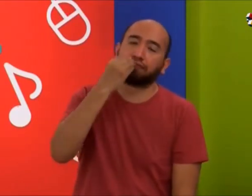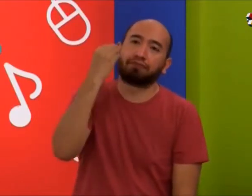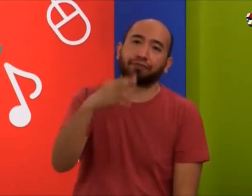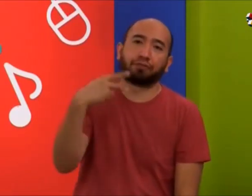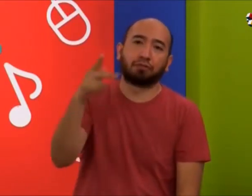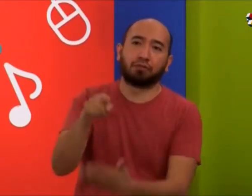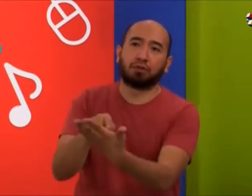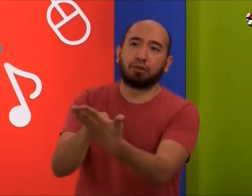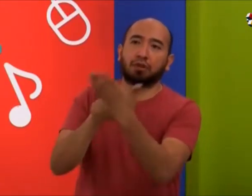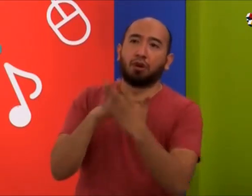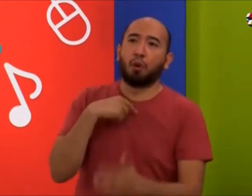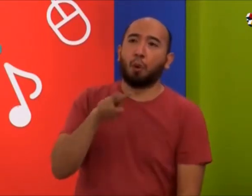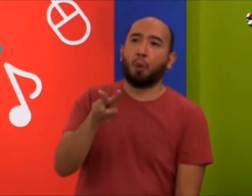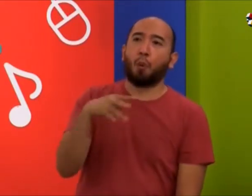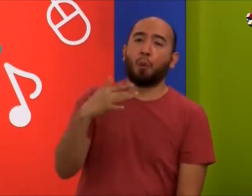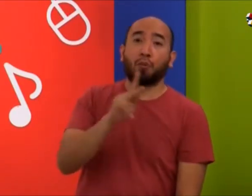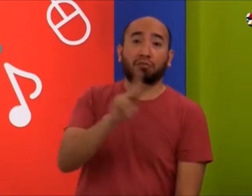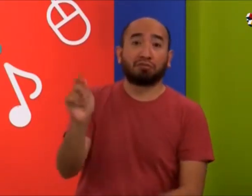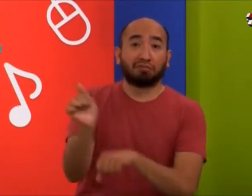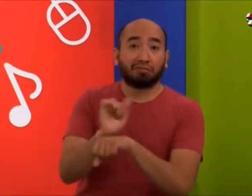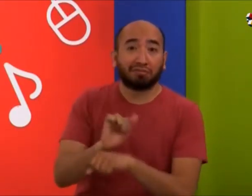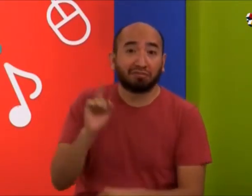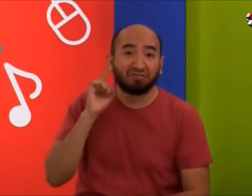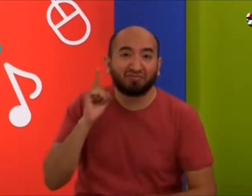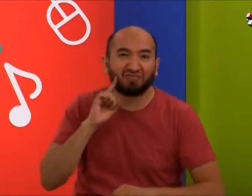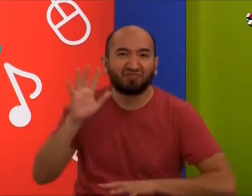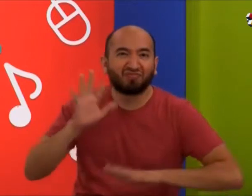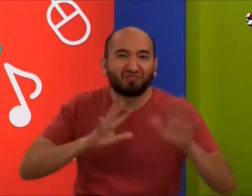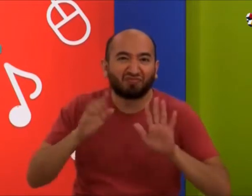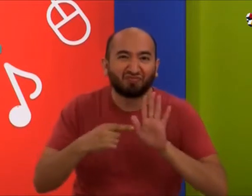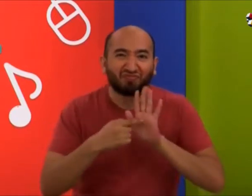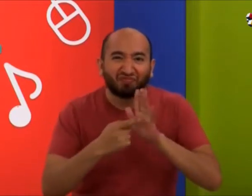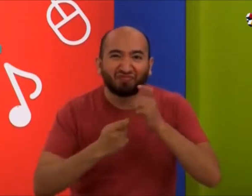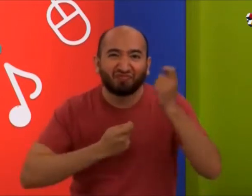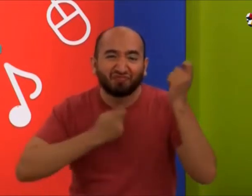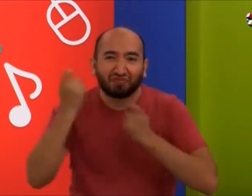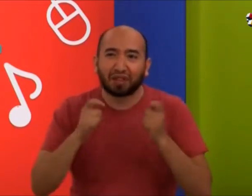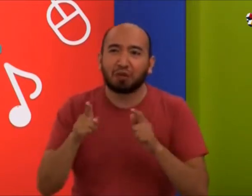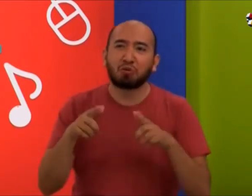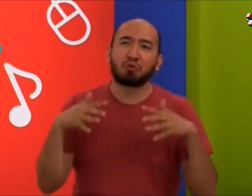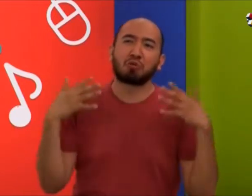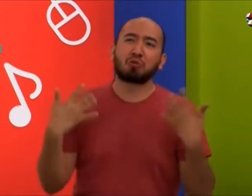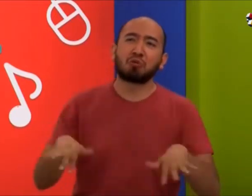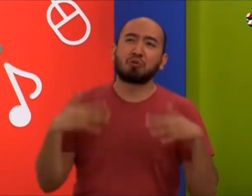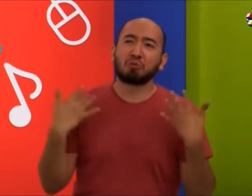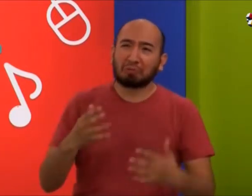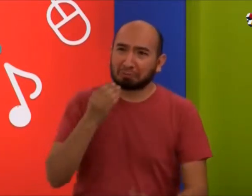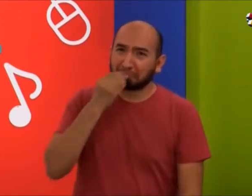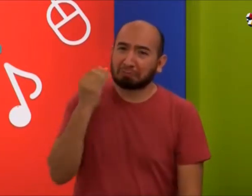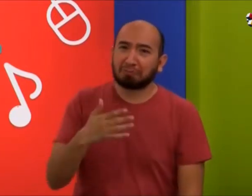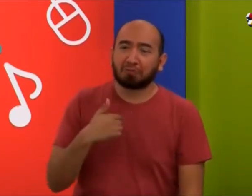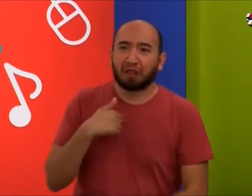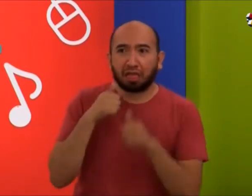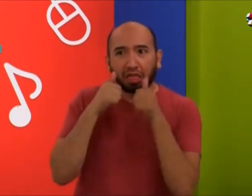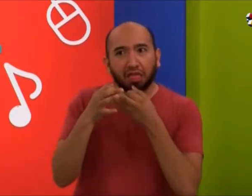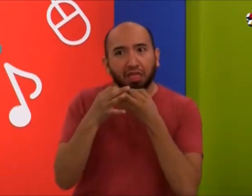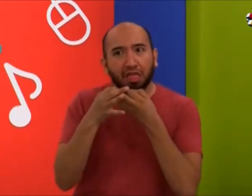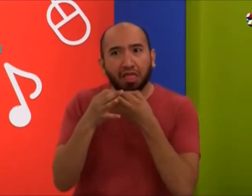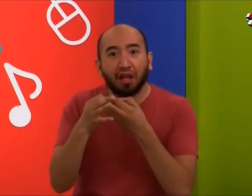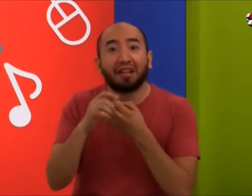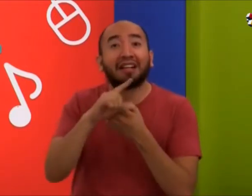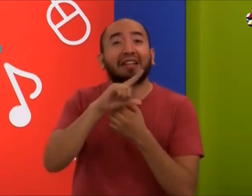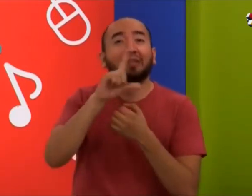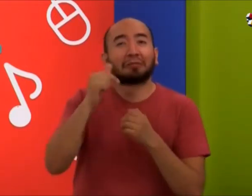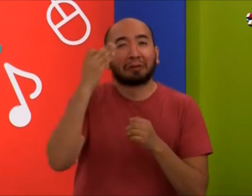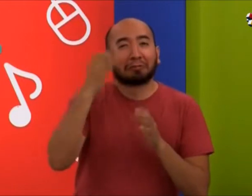de una compañía muy bonita que se llama Seña y Verbo. Todos eran actores sordos, utilizaban la gesticulación, la corporalidad y era